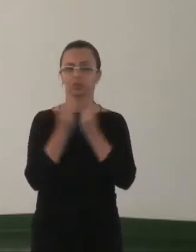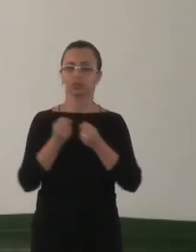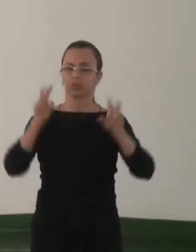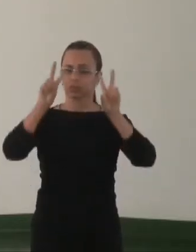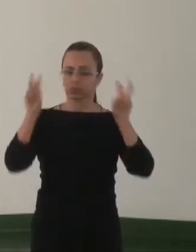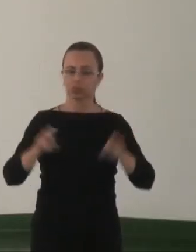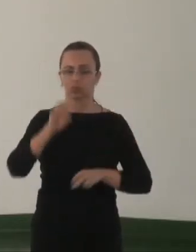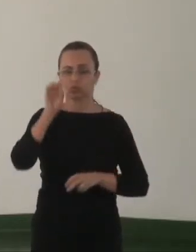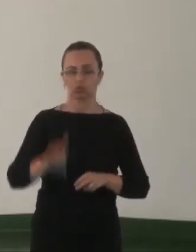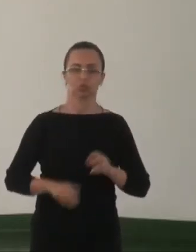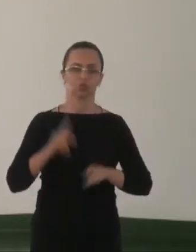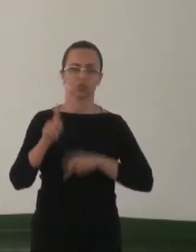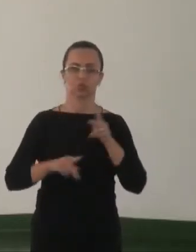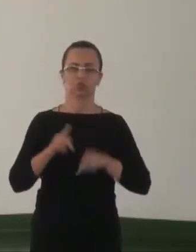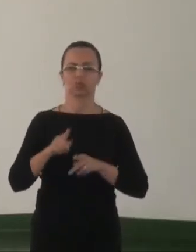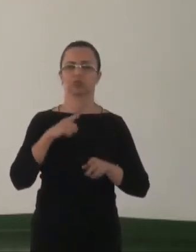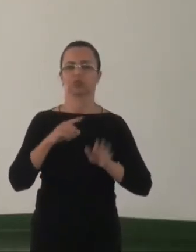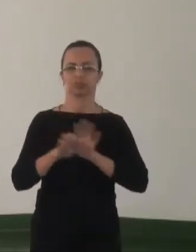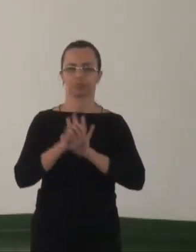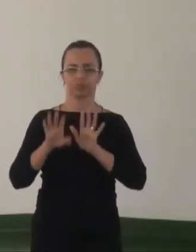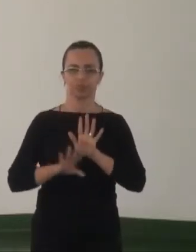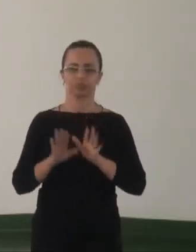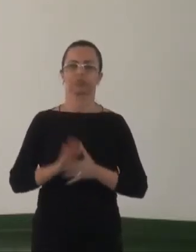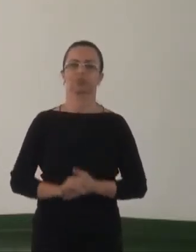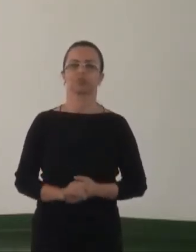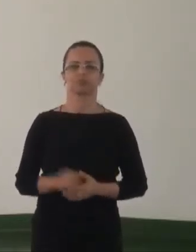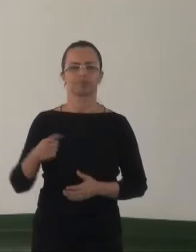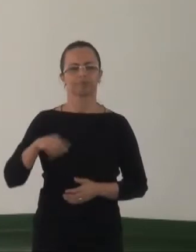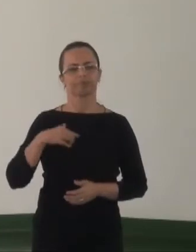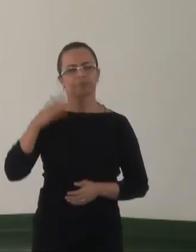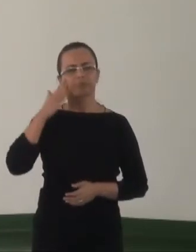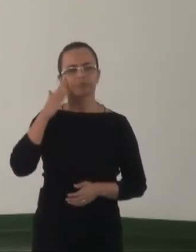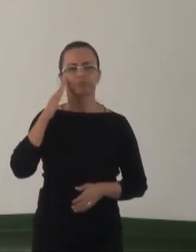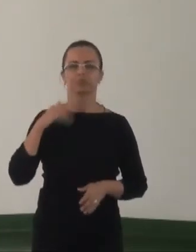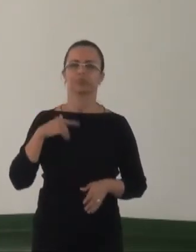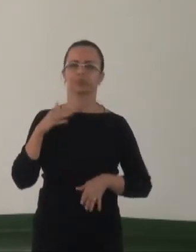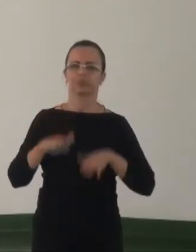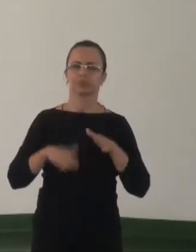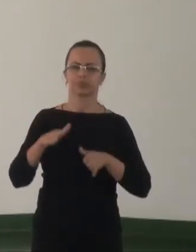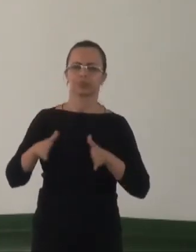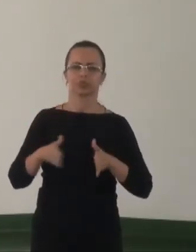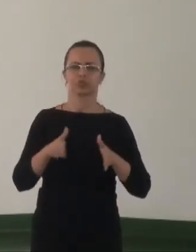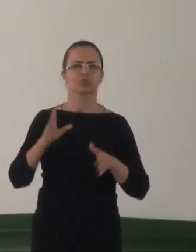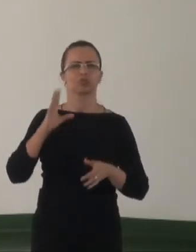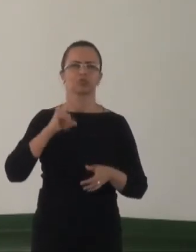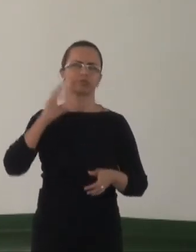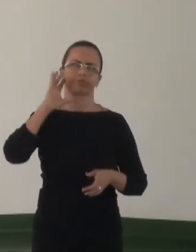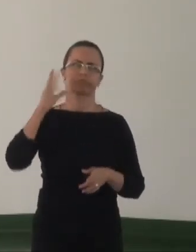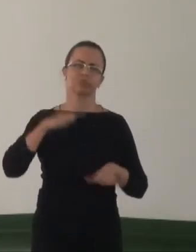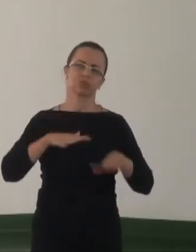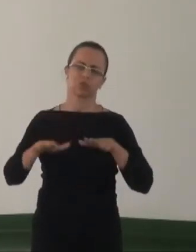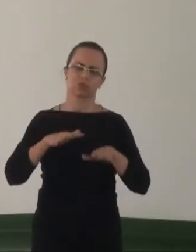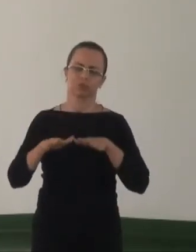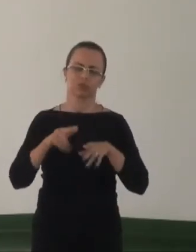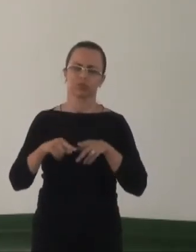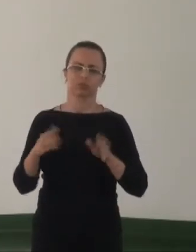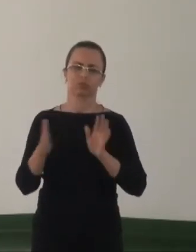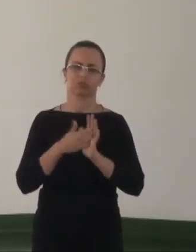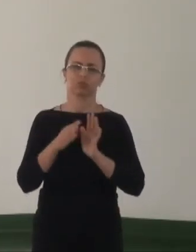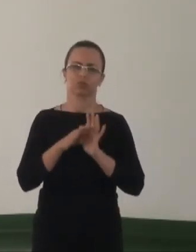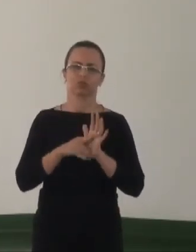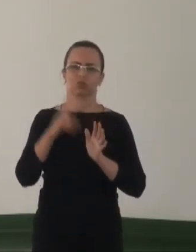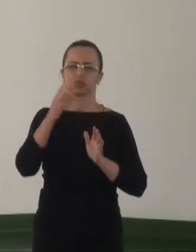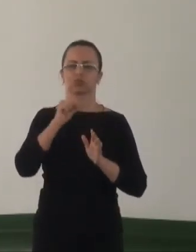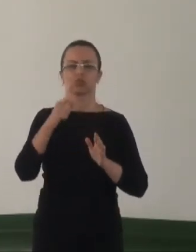temática dos direitos da população LGBT. Nós sabemos que nós temos um caminhar longo, não vamos resolver a pauta do movimento LGBT em um